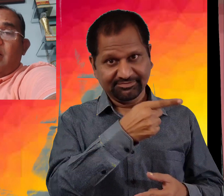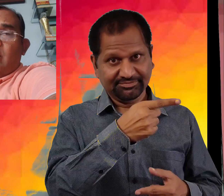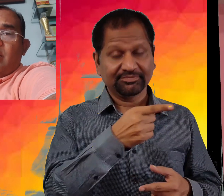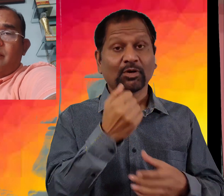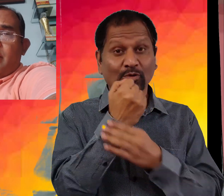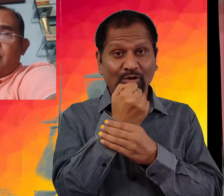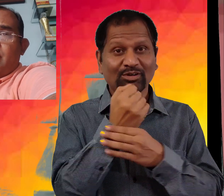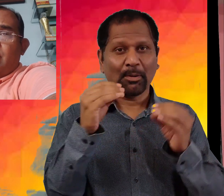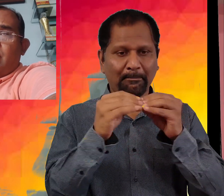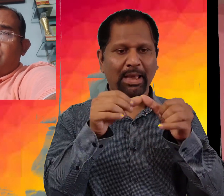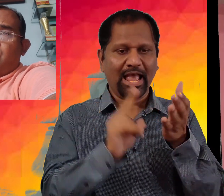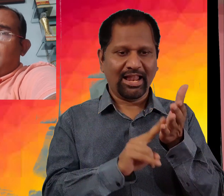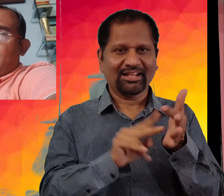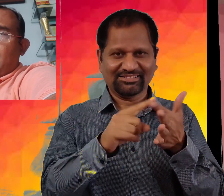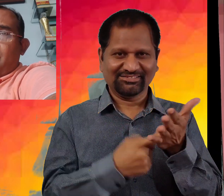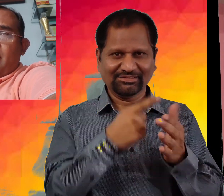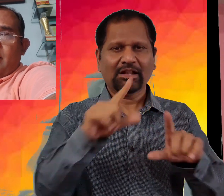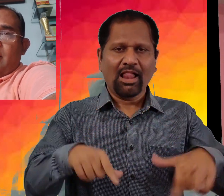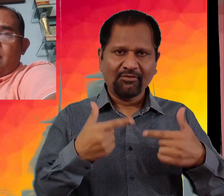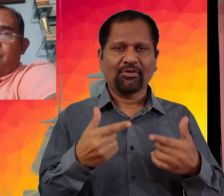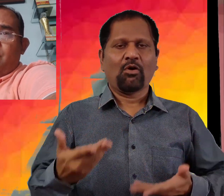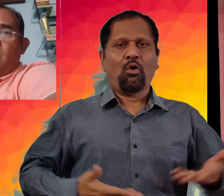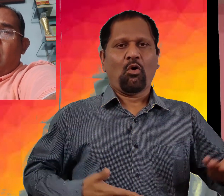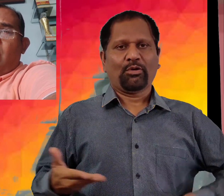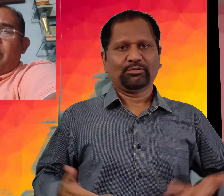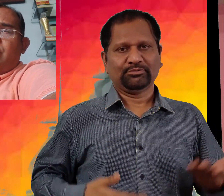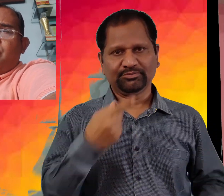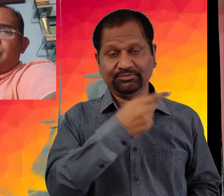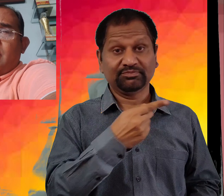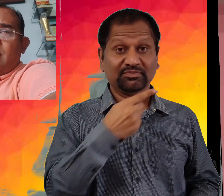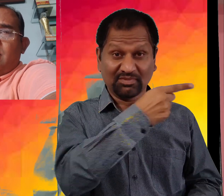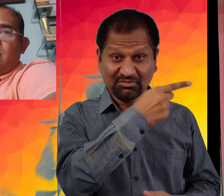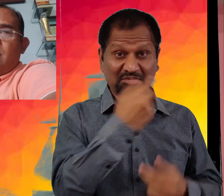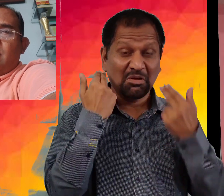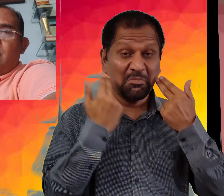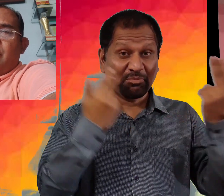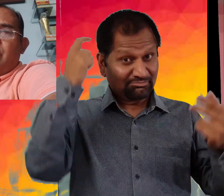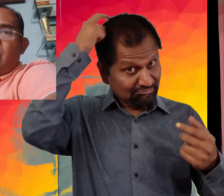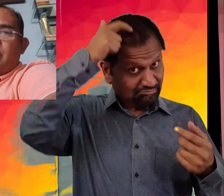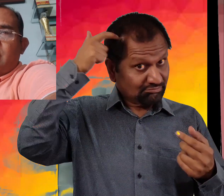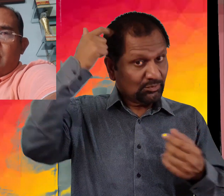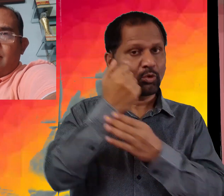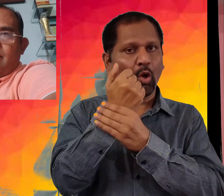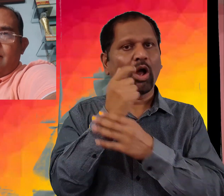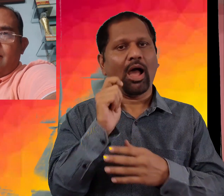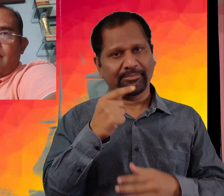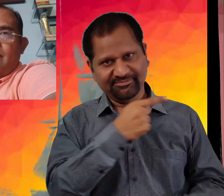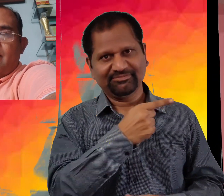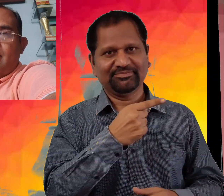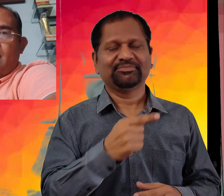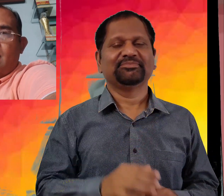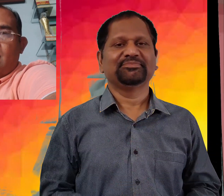ڈاکٹر بینر جی جو کلکٹا میں رہتے ہیں اور ایک سپسید نیرو لاجسٹ ہے